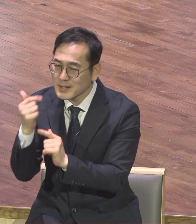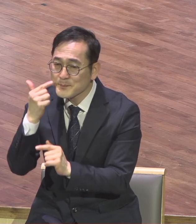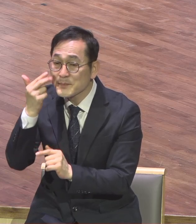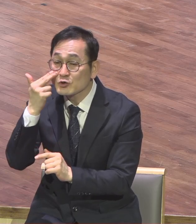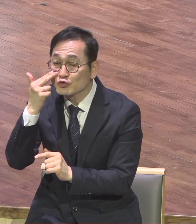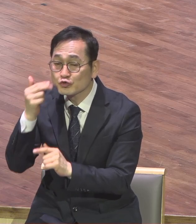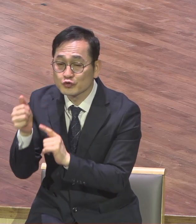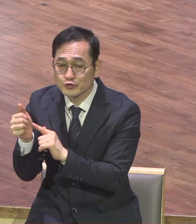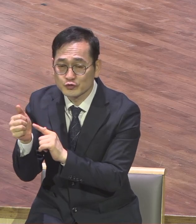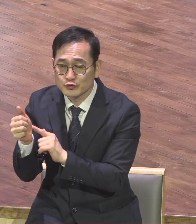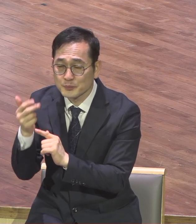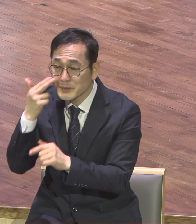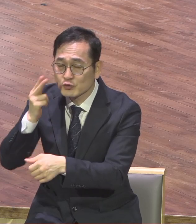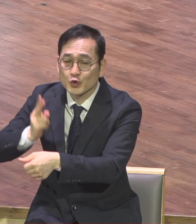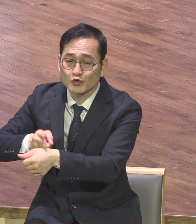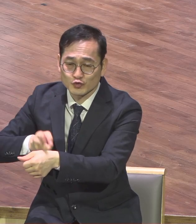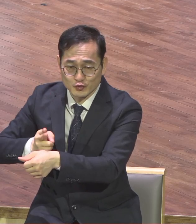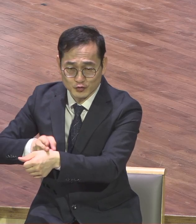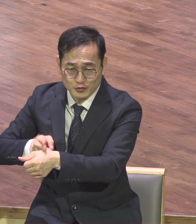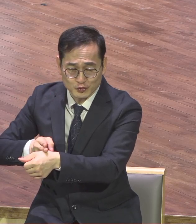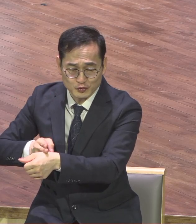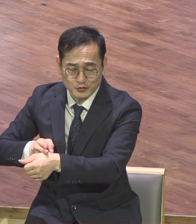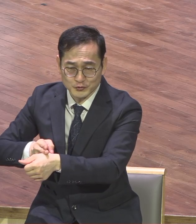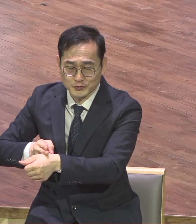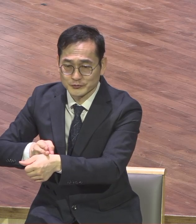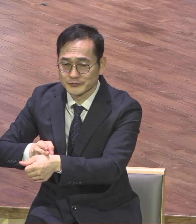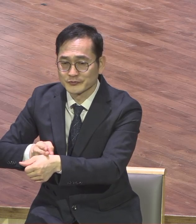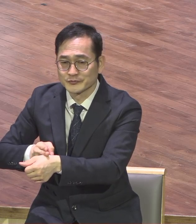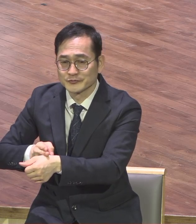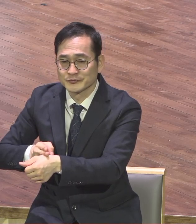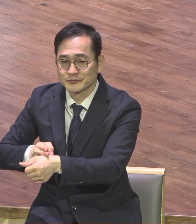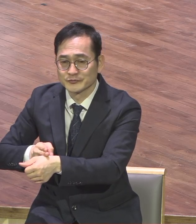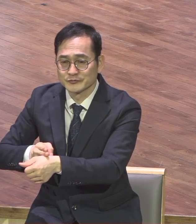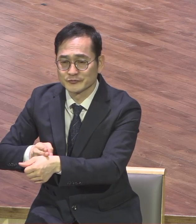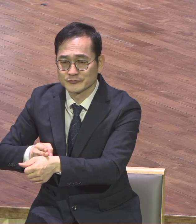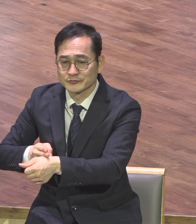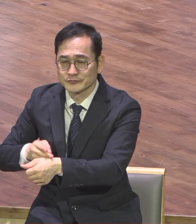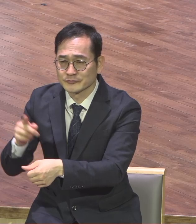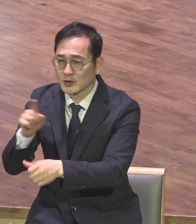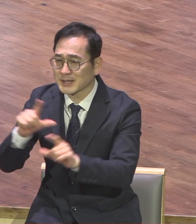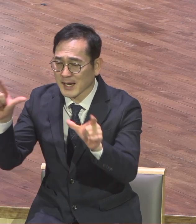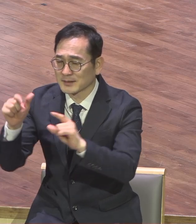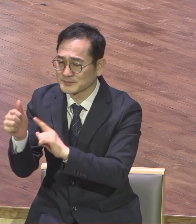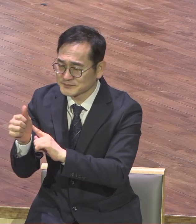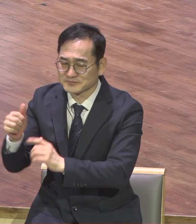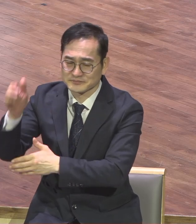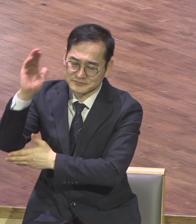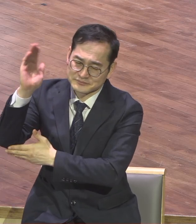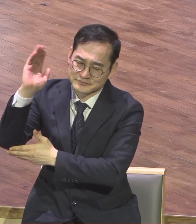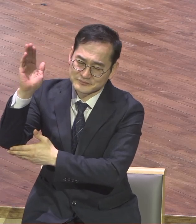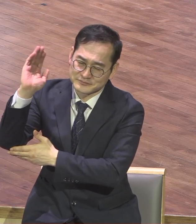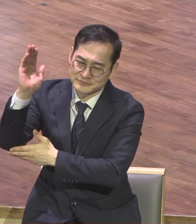교수 생활을 하면서 강의를 할 때 강의를 있었어요 그런데 독일 사람이